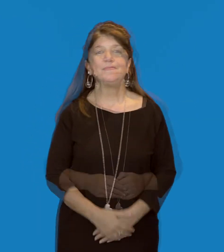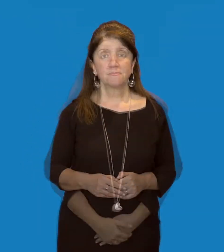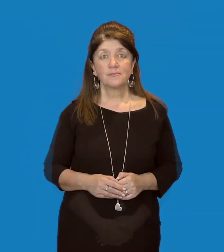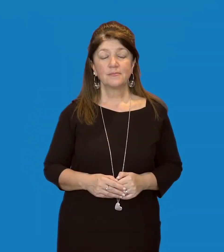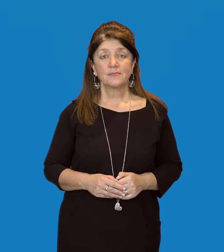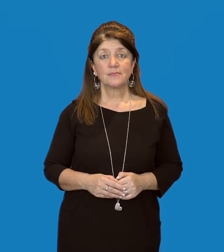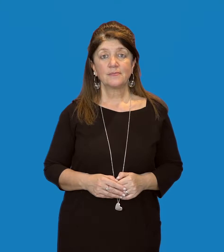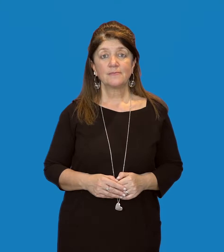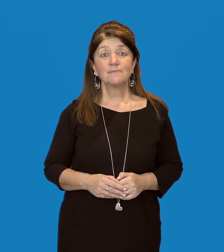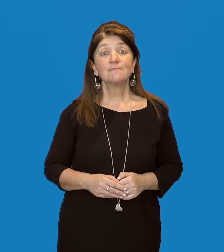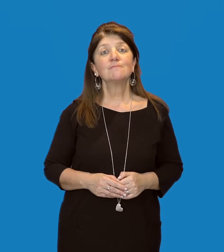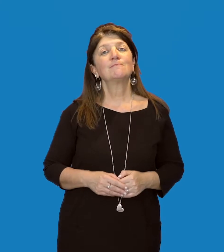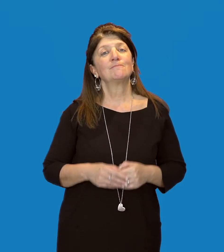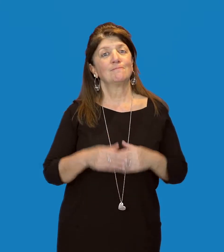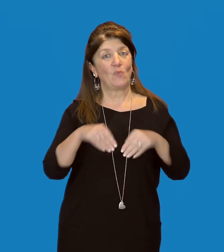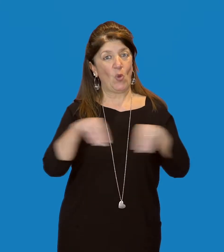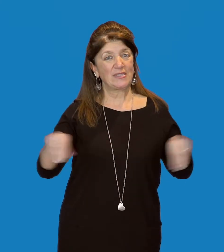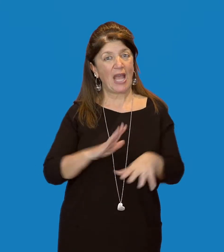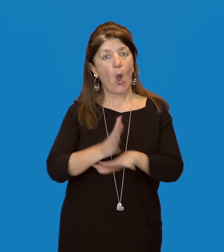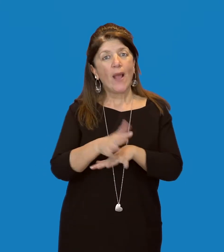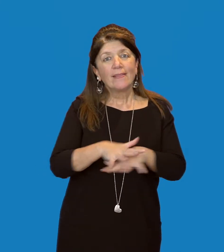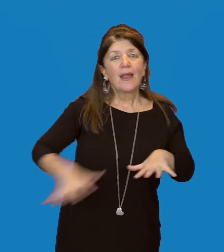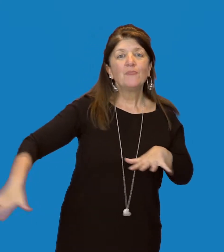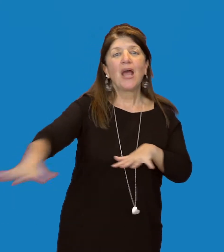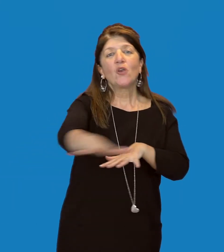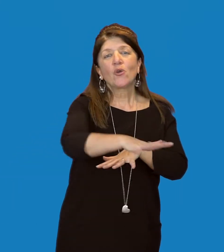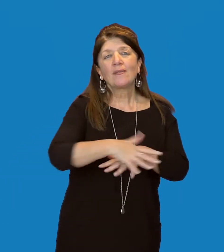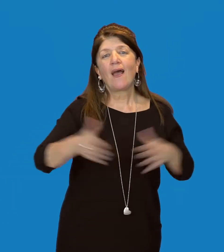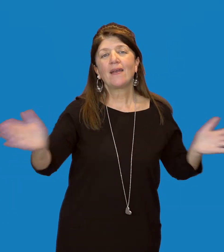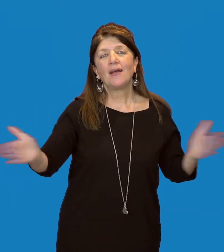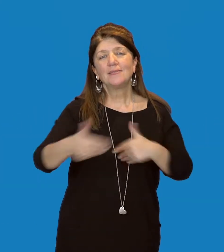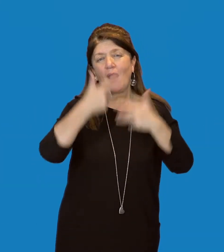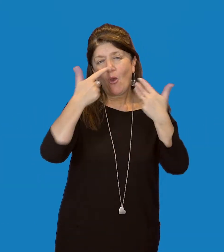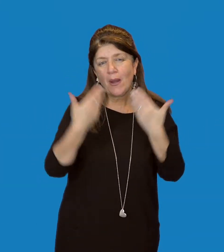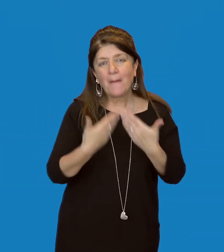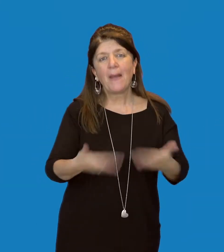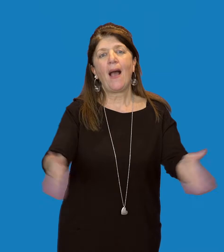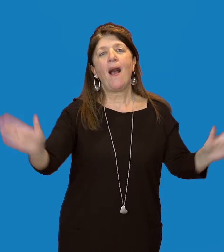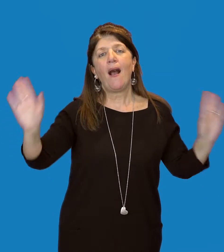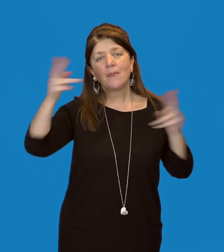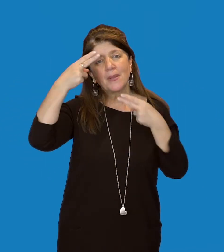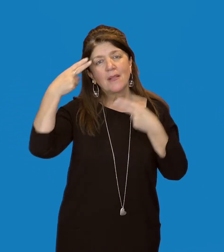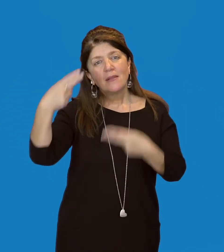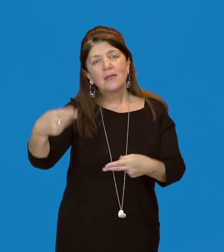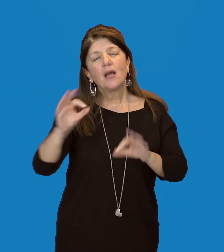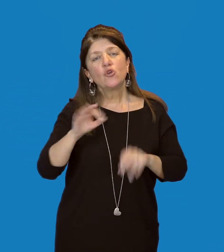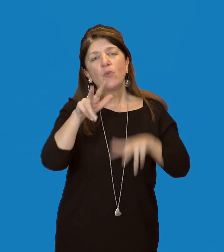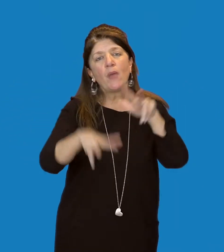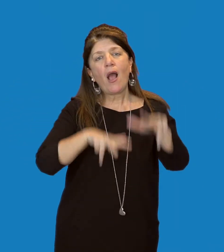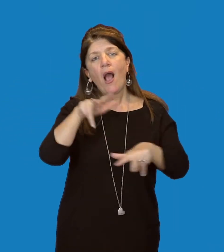Il piano terra del museo è dominato dal vasto salone dedicato alla fauna dell'Africa a sud del deserto del Sahara.